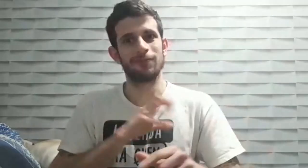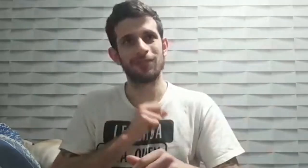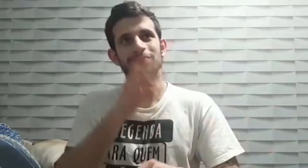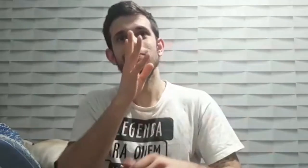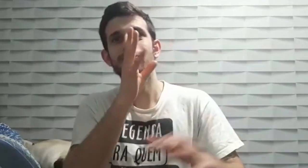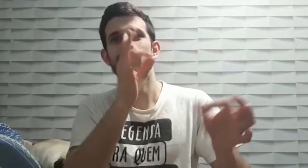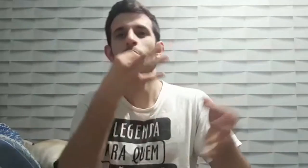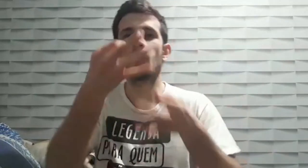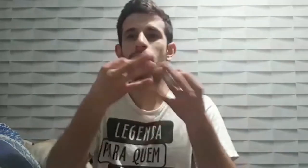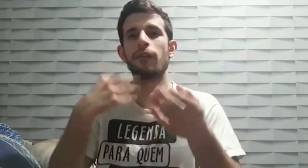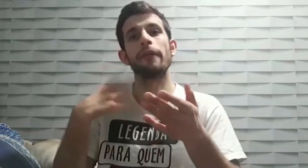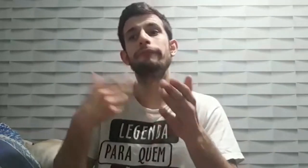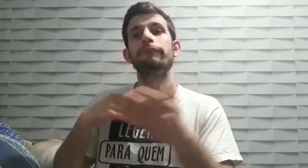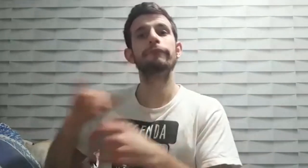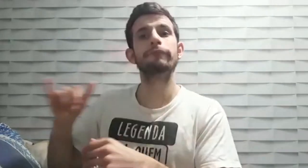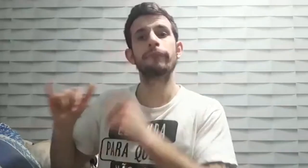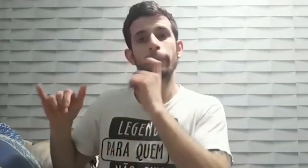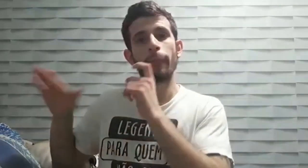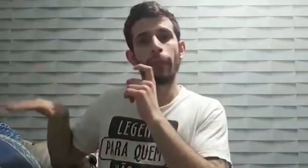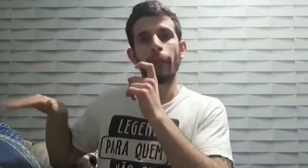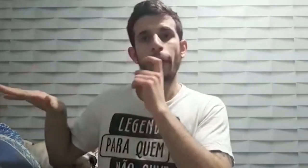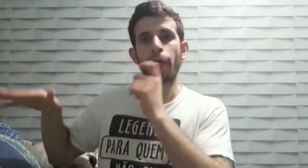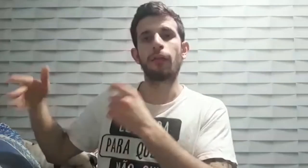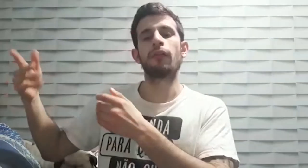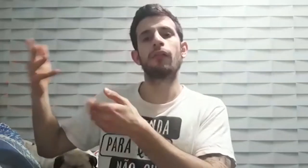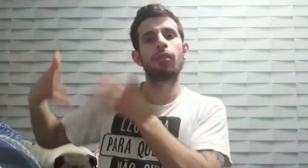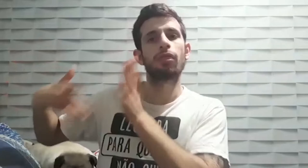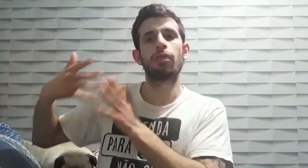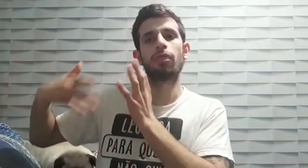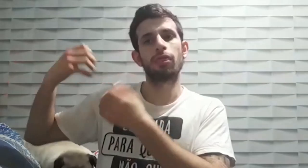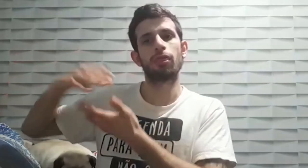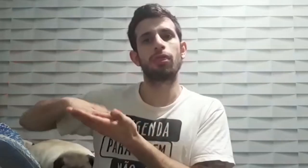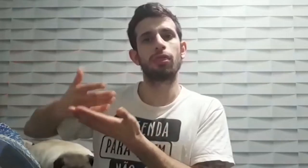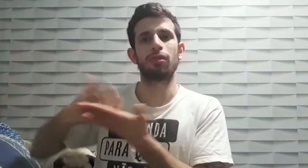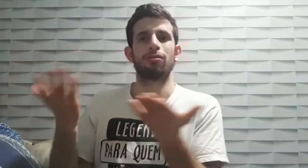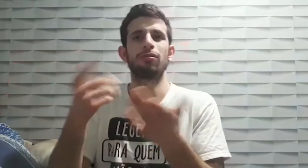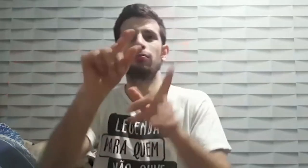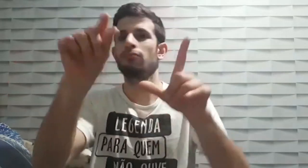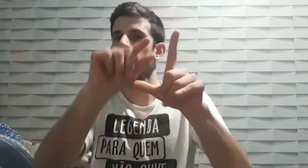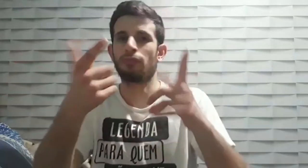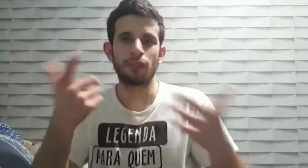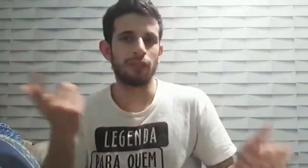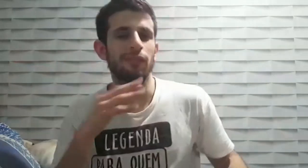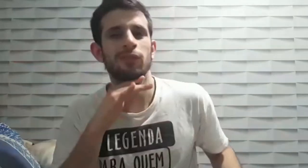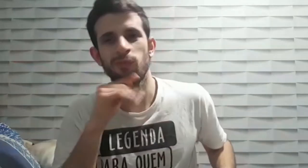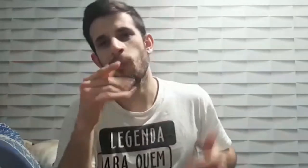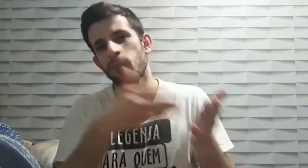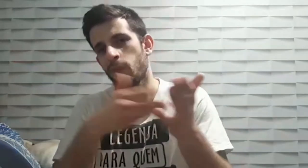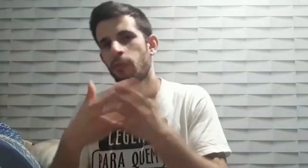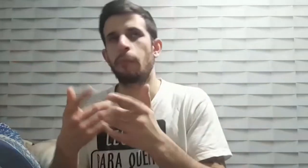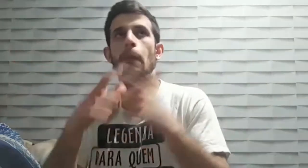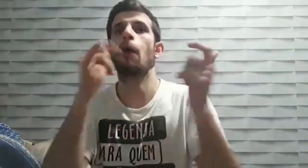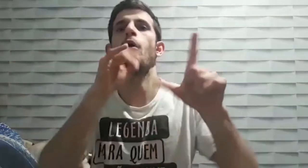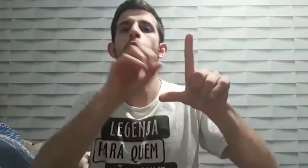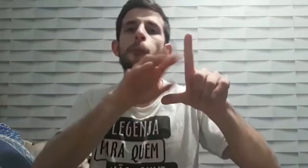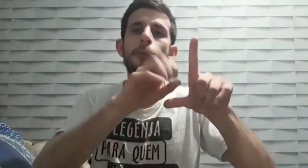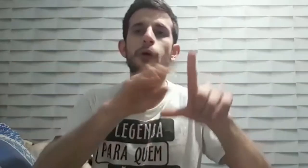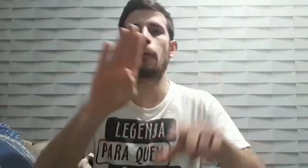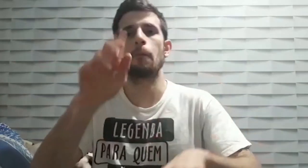Mas fico sempre perguntando para o meu pai o que estão falando, porque não tem legenda, e é bem ruim isso. Já canais como a